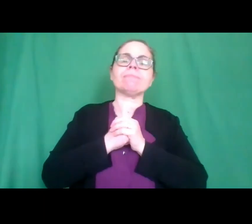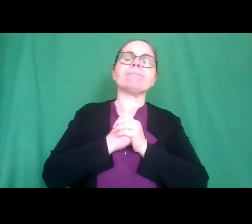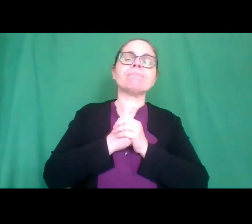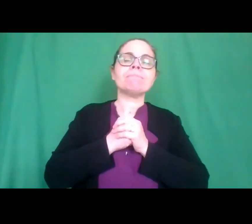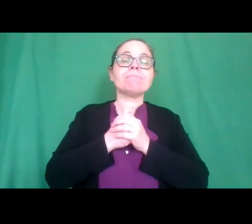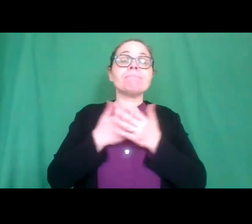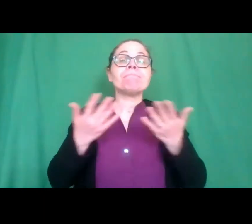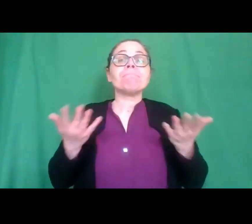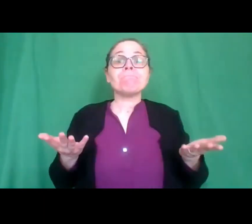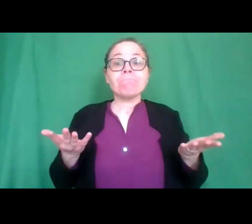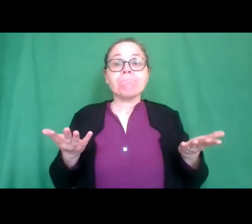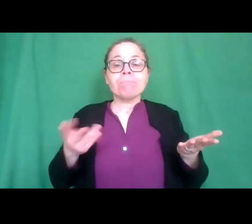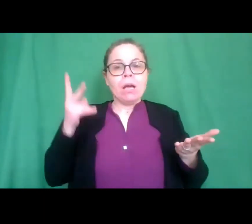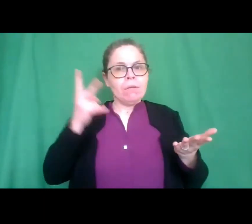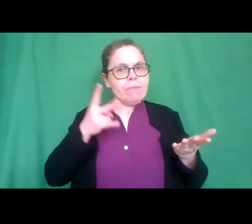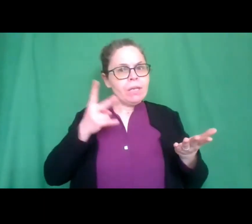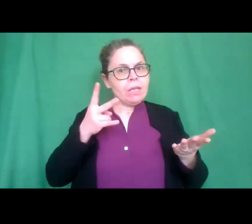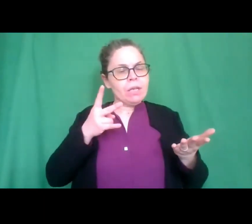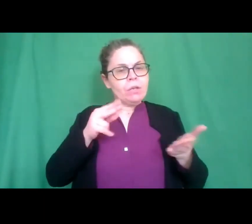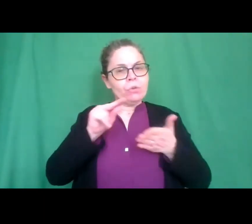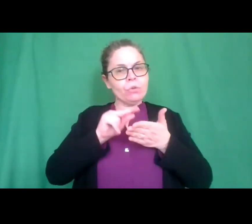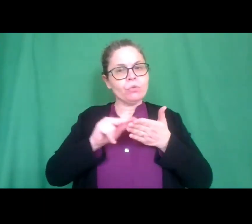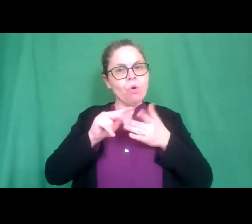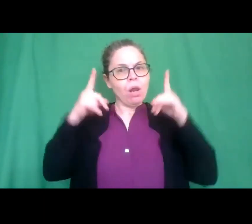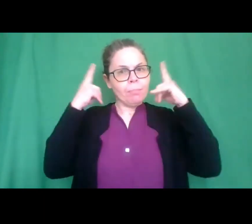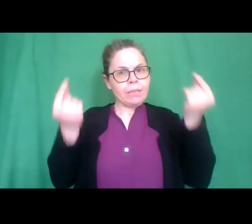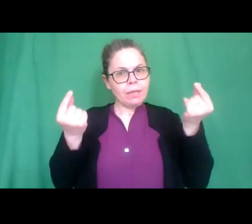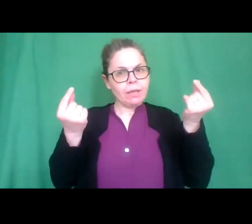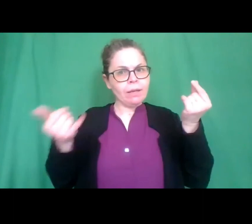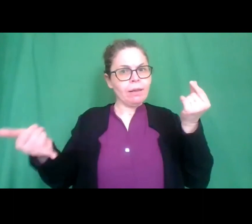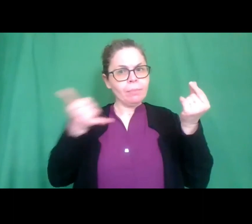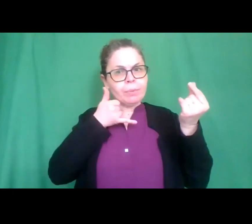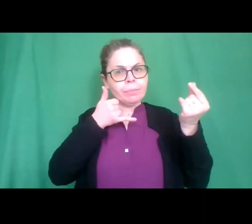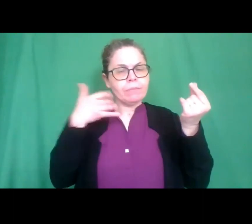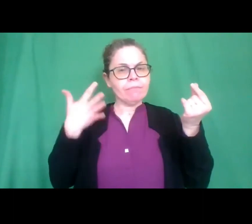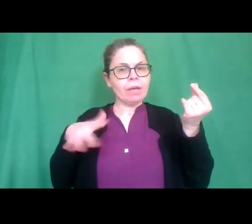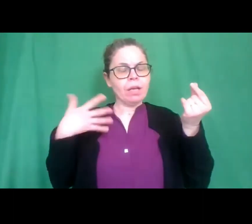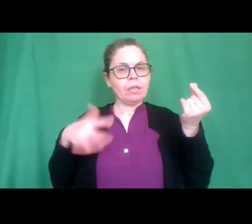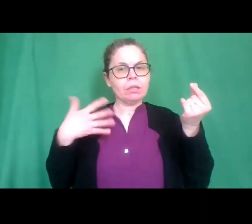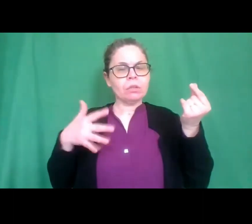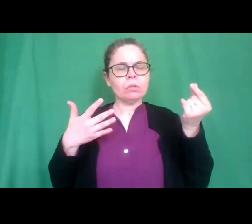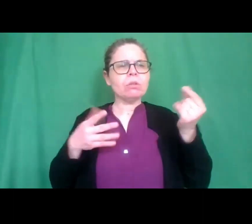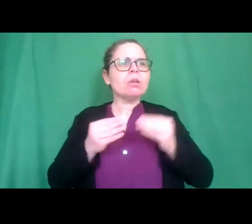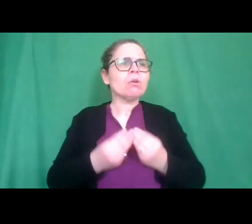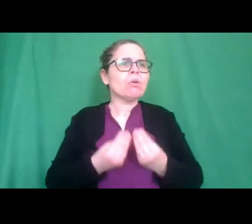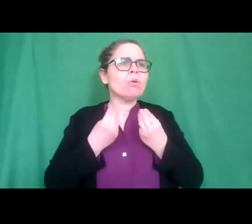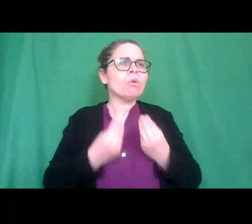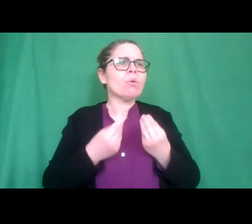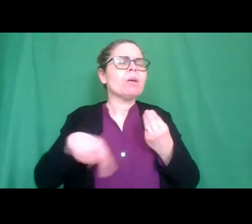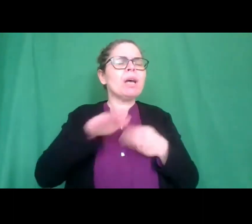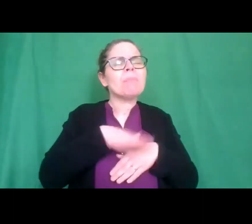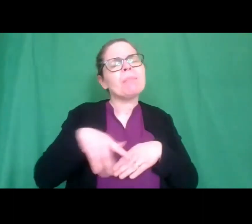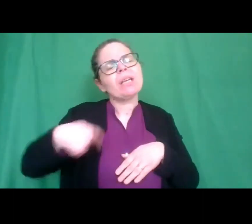grado e mi hanno telefonato delle scuole materne delle scuole dell'infanzia hanno detto ma come i nostri